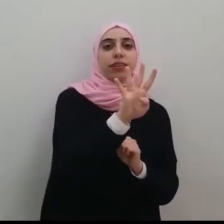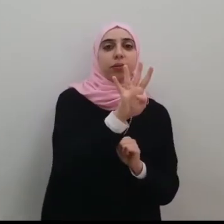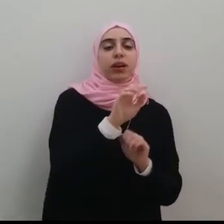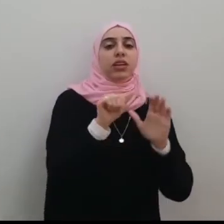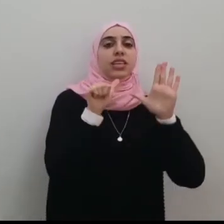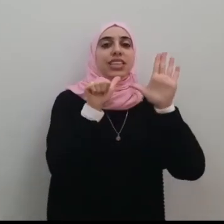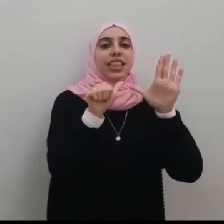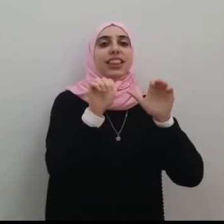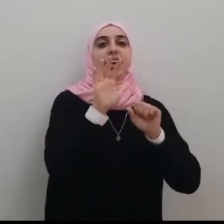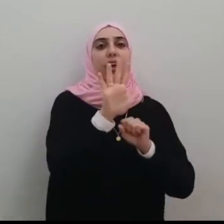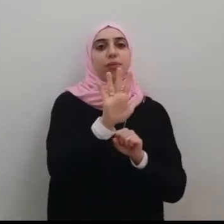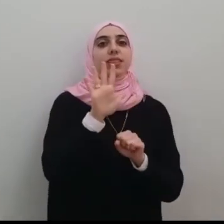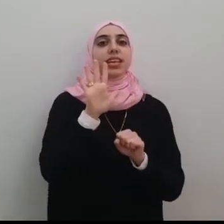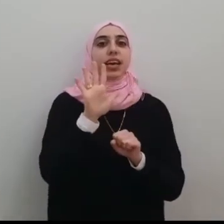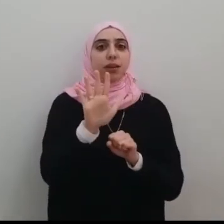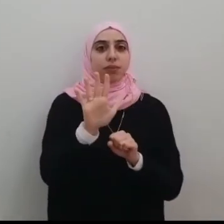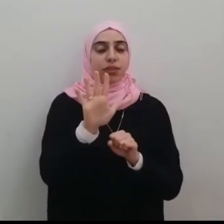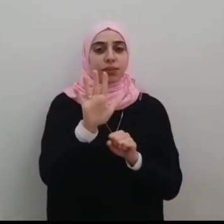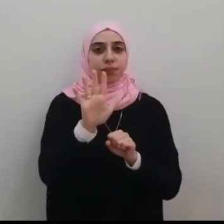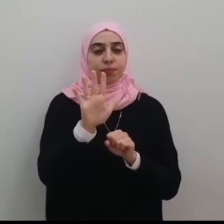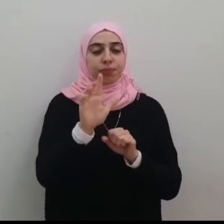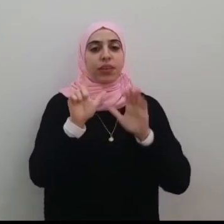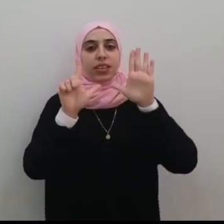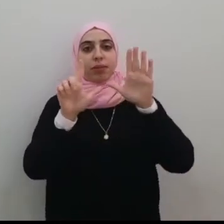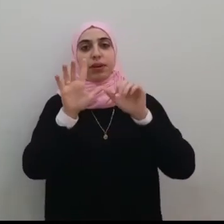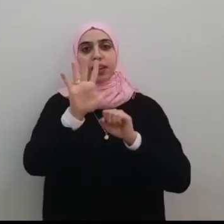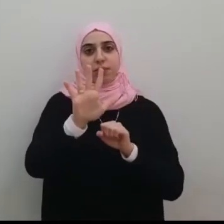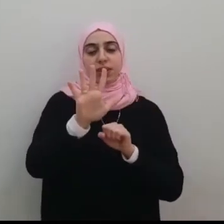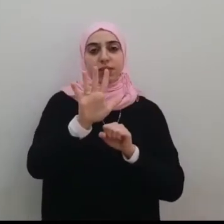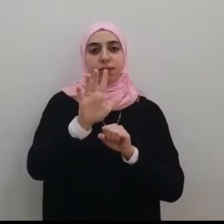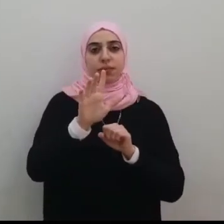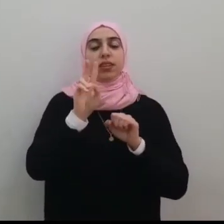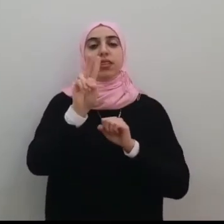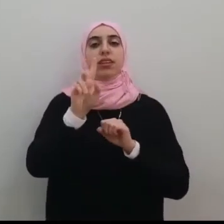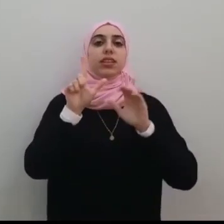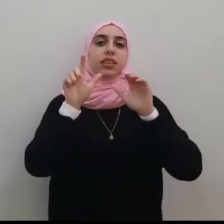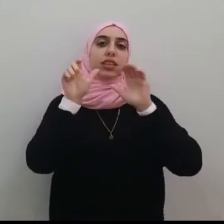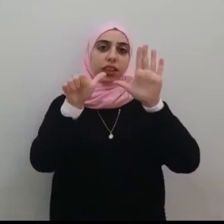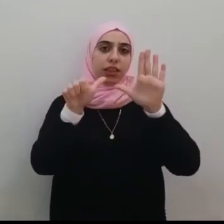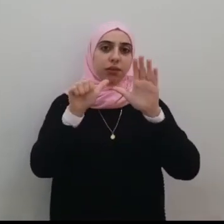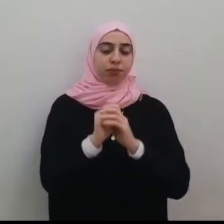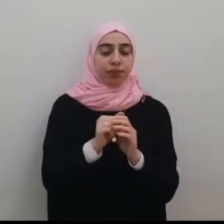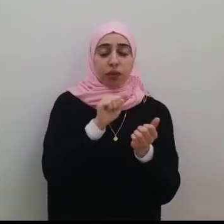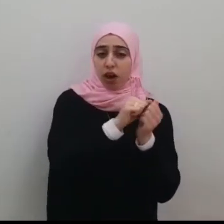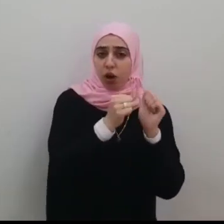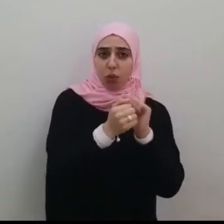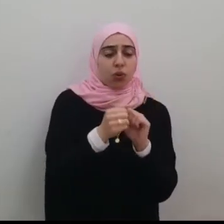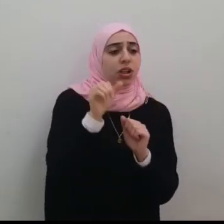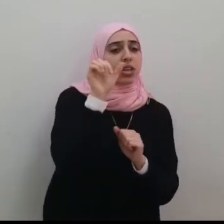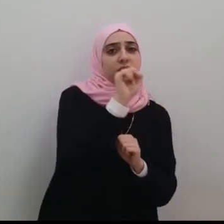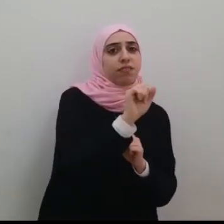-655-7526 أو 04